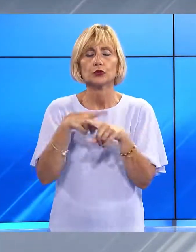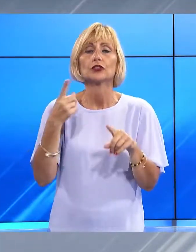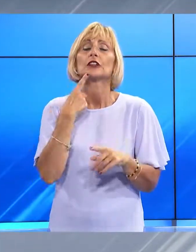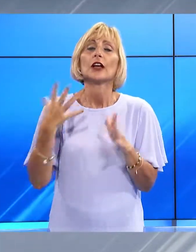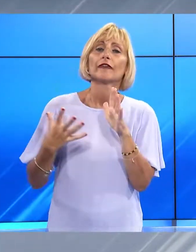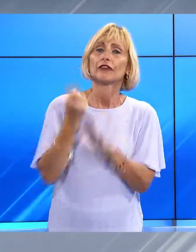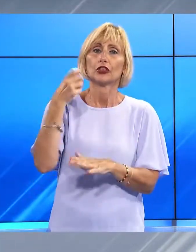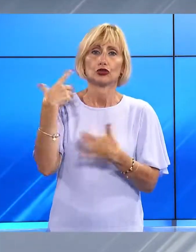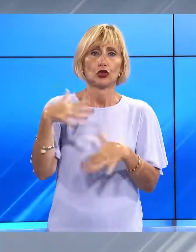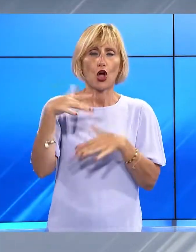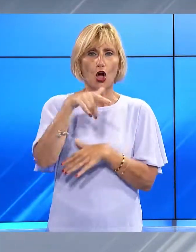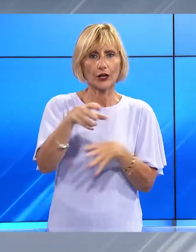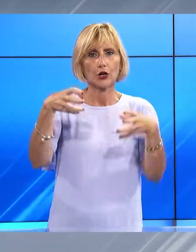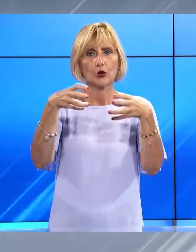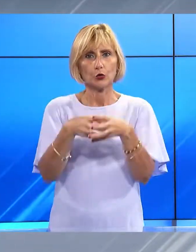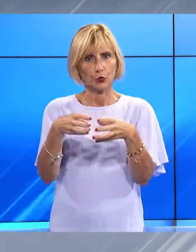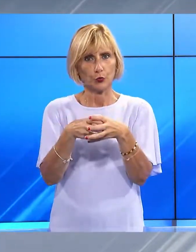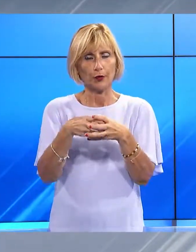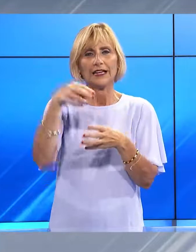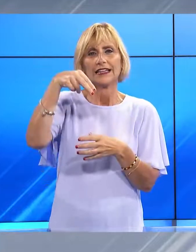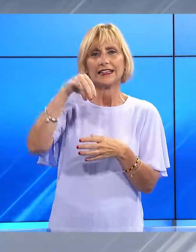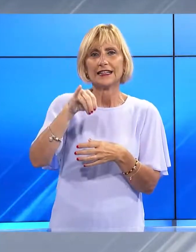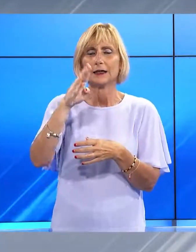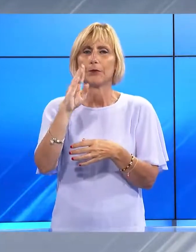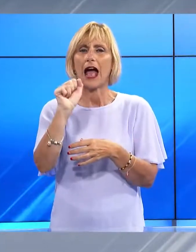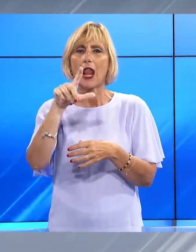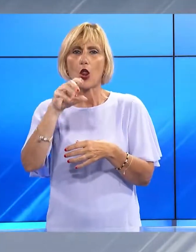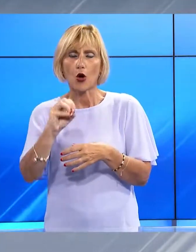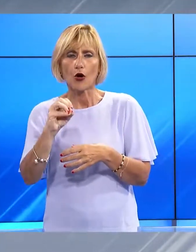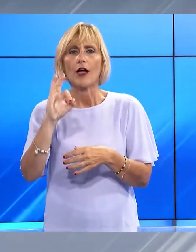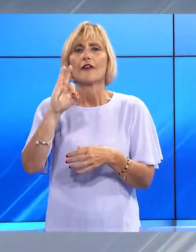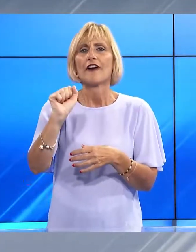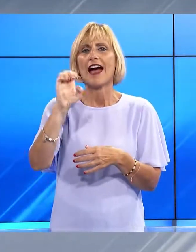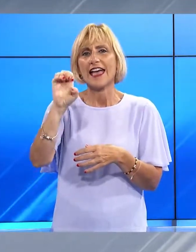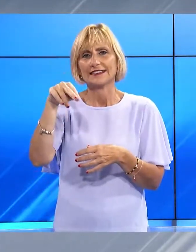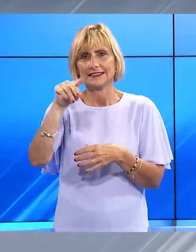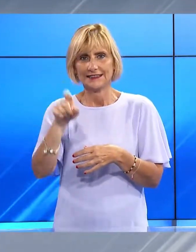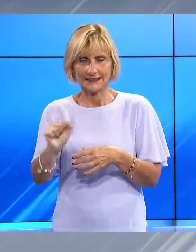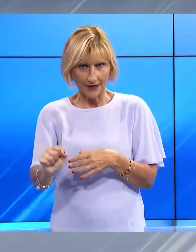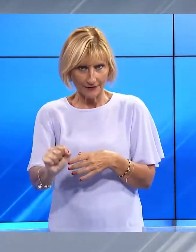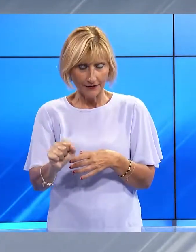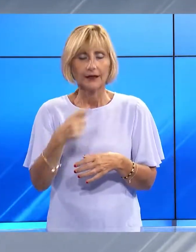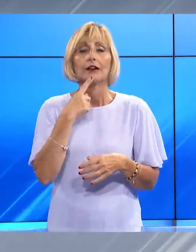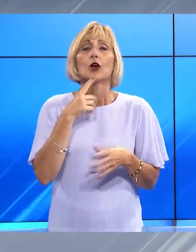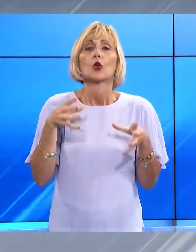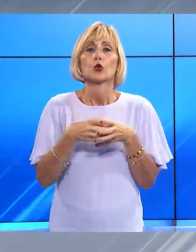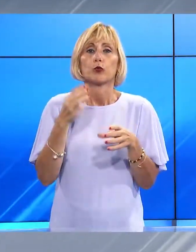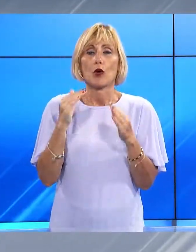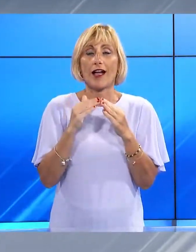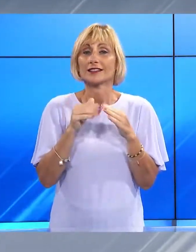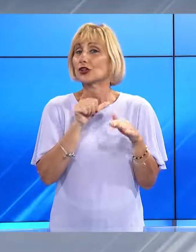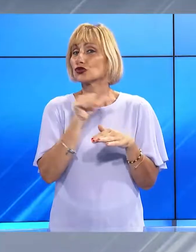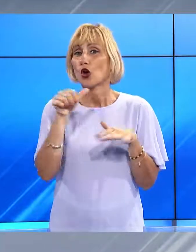classifica combinata del gruppo Paglio del Niballo di Faenza. Il gruppo di casa del Paglio dei Mici di Querceta si è piazzato al sesto